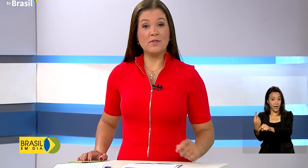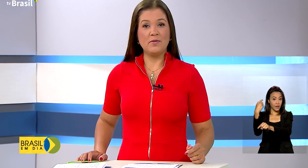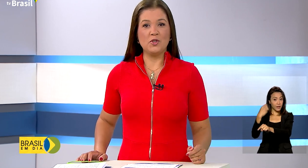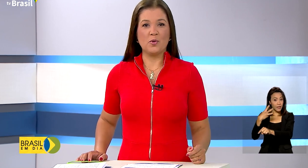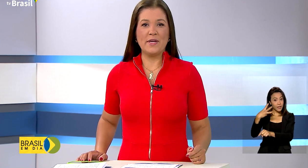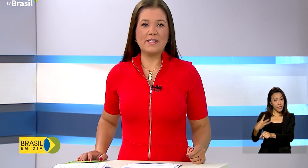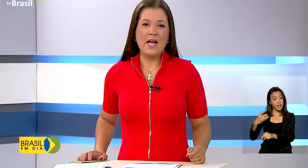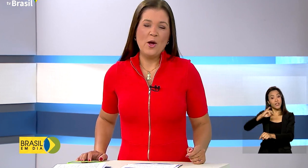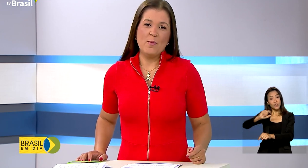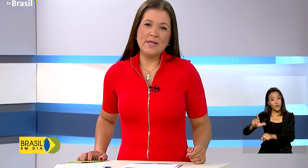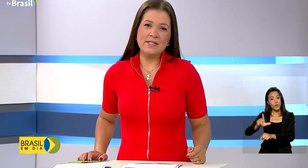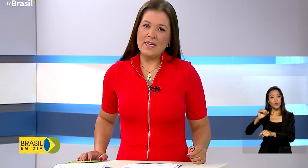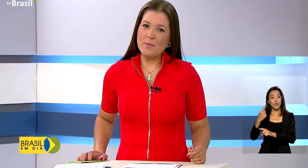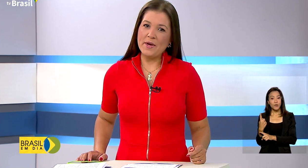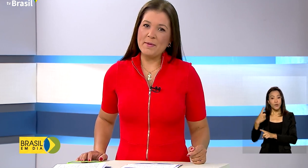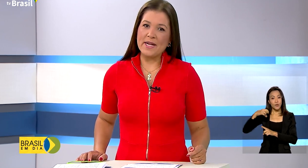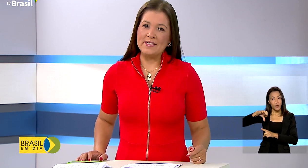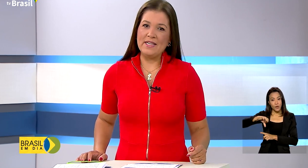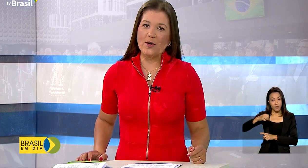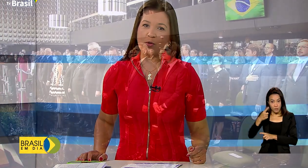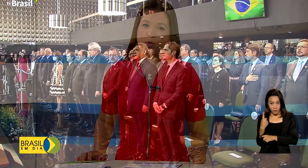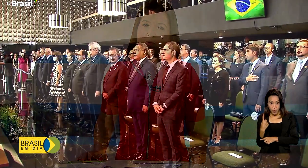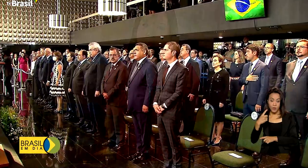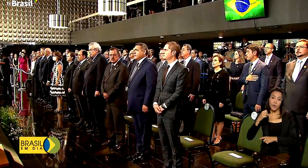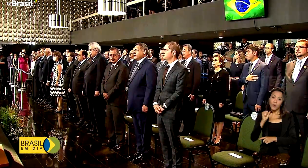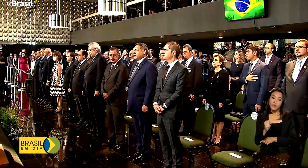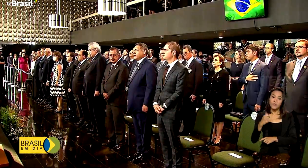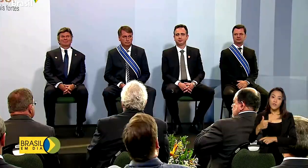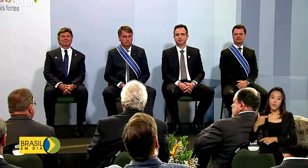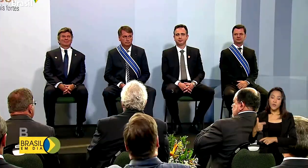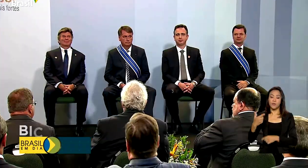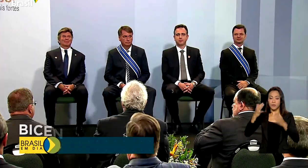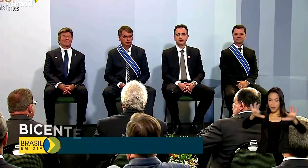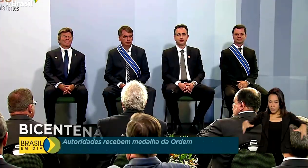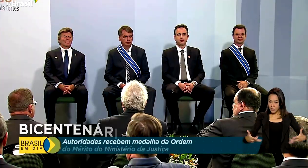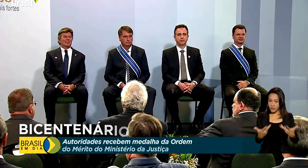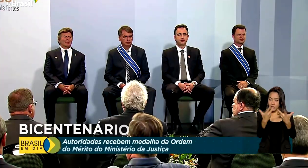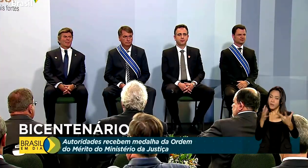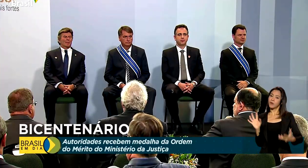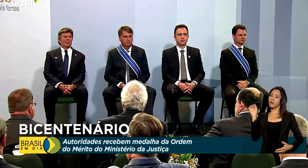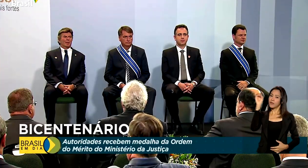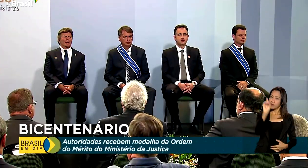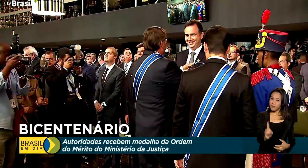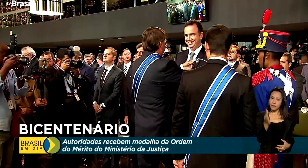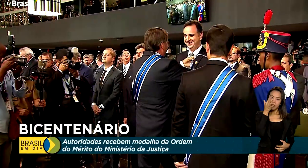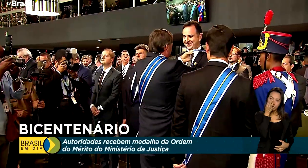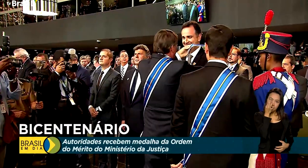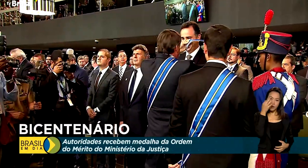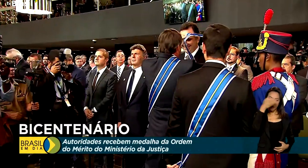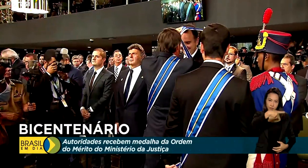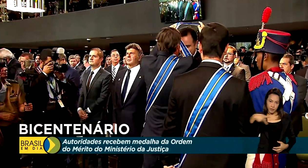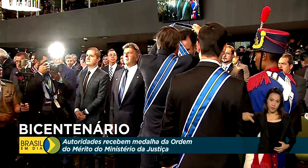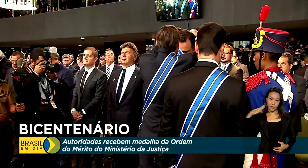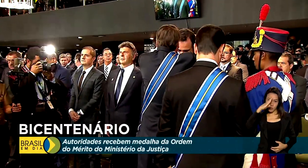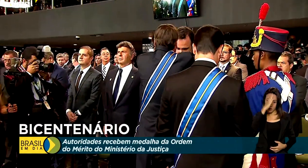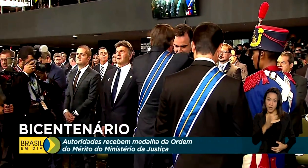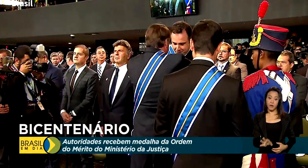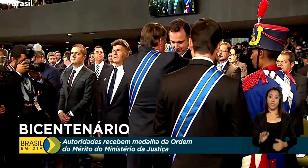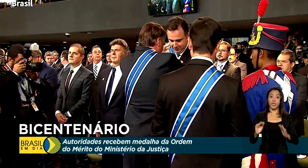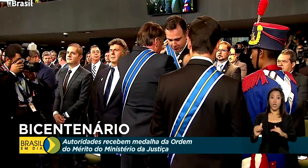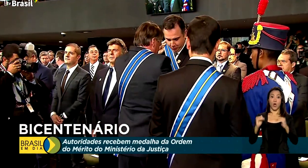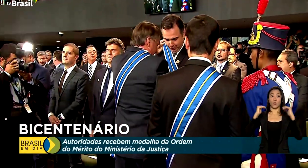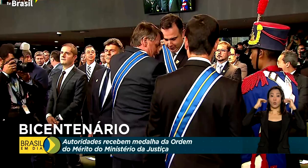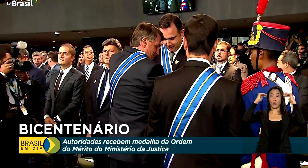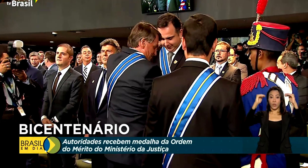1822, uma cerimônia em Brasília contou com a participação do presidente Jair Bolsonaro e autoridades dos